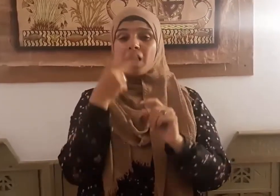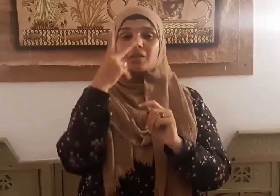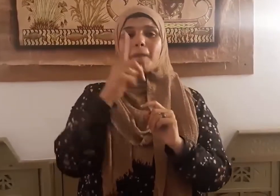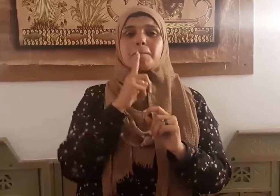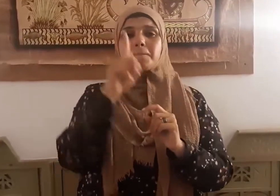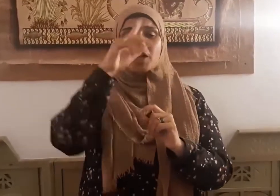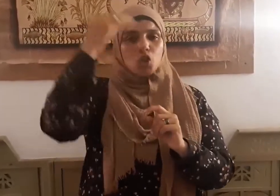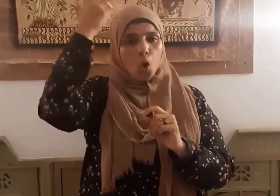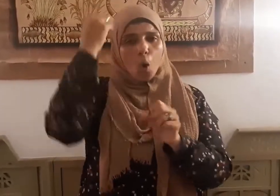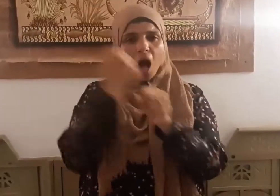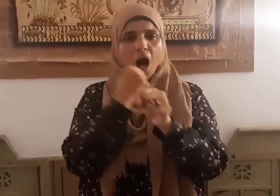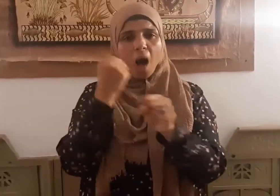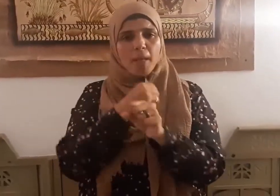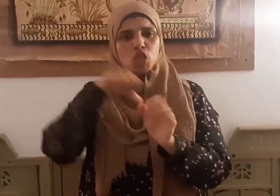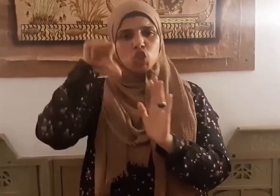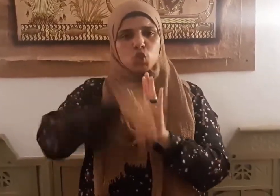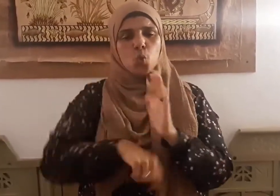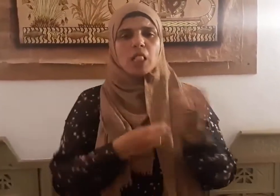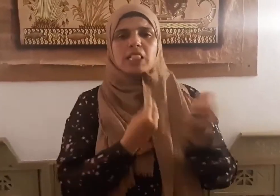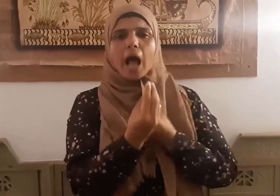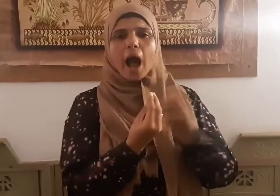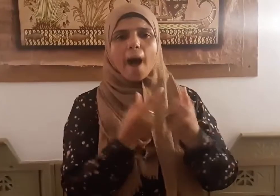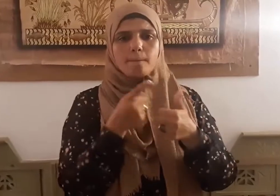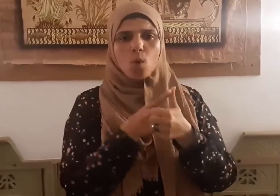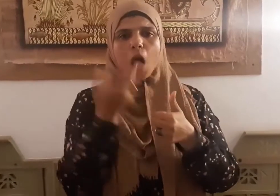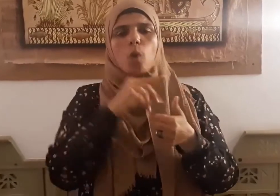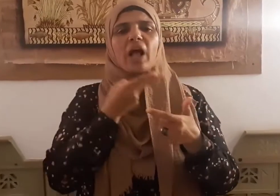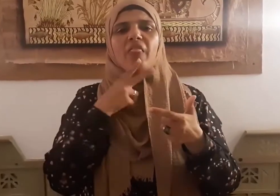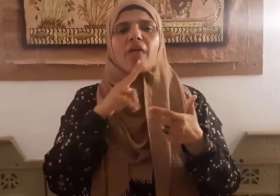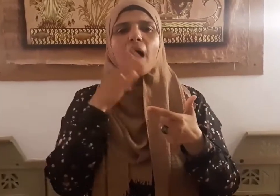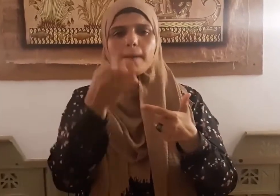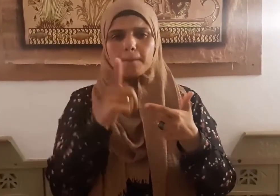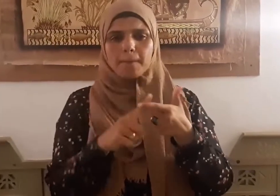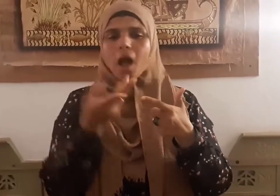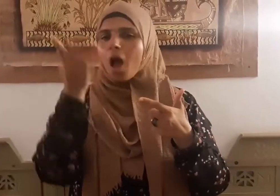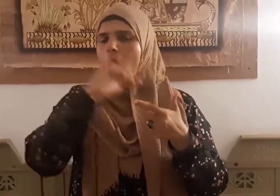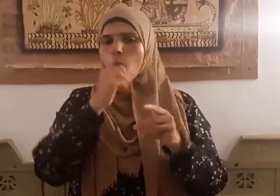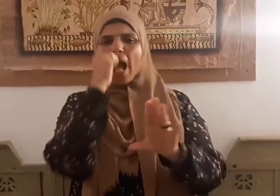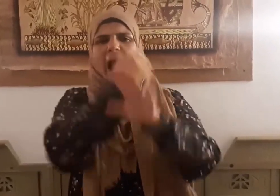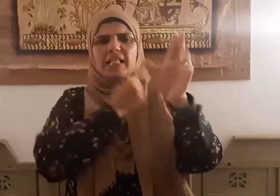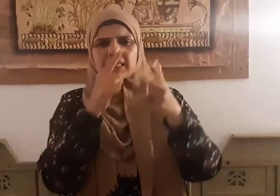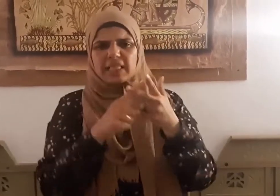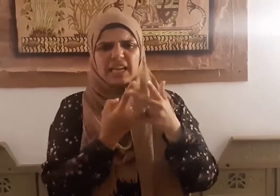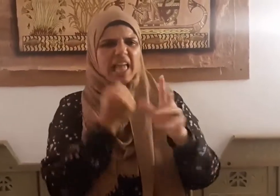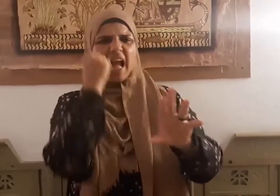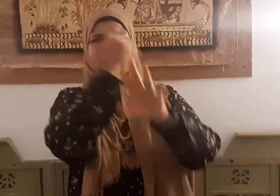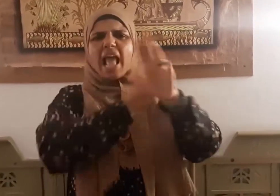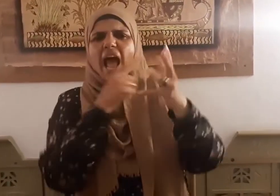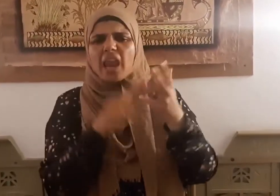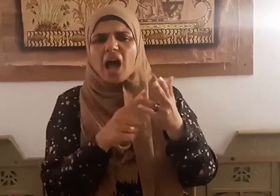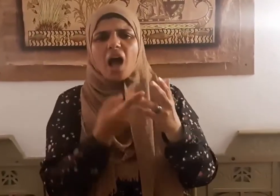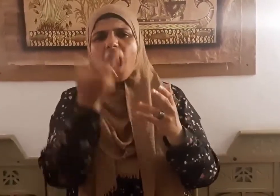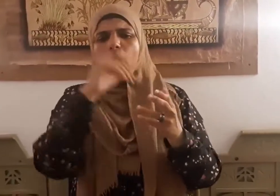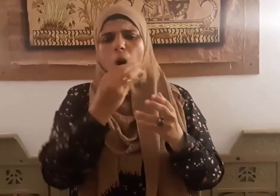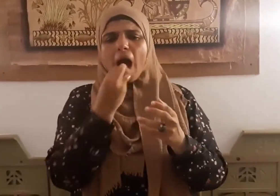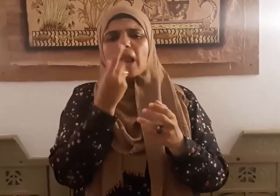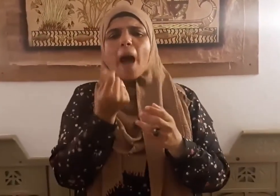سوء المعاملات أو الكذب أو الغدر أو الخيانة أو أكل أموال الناس